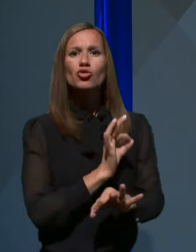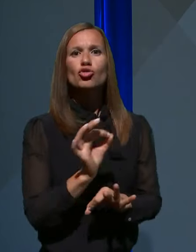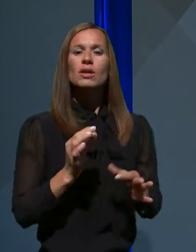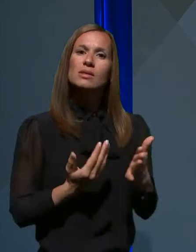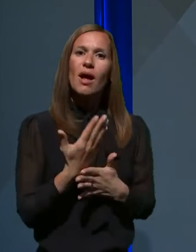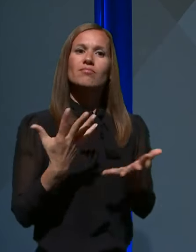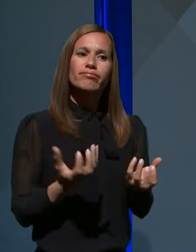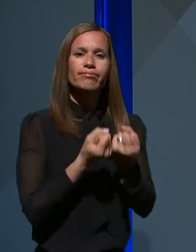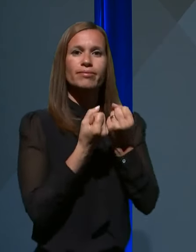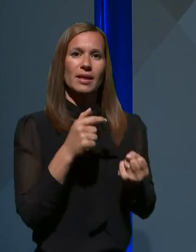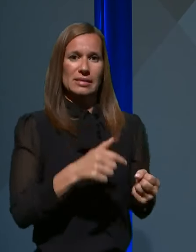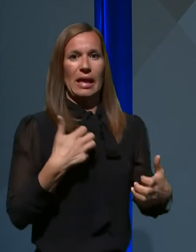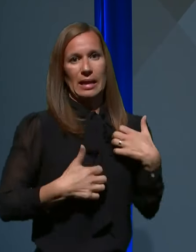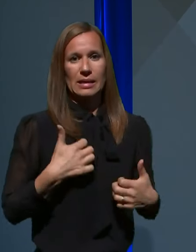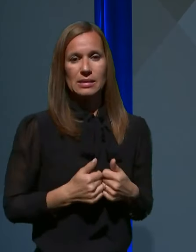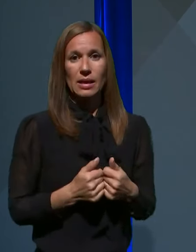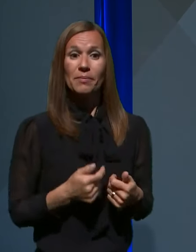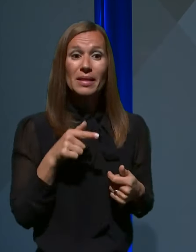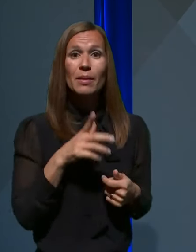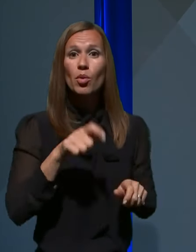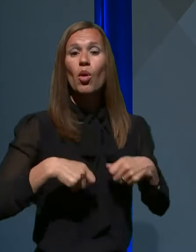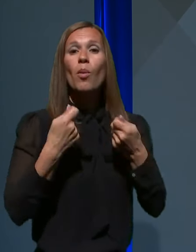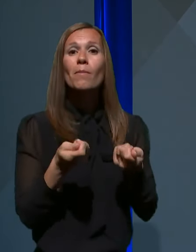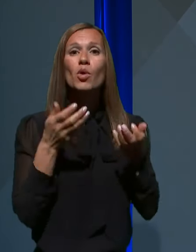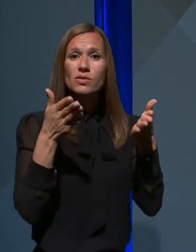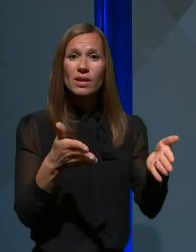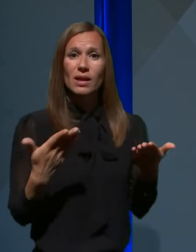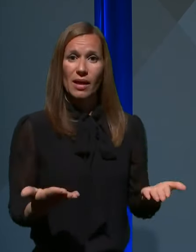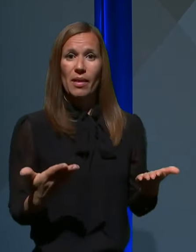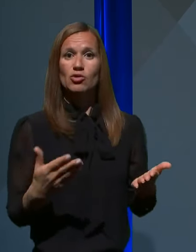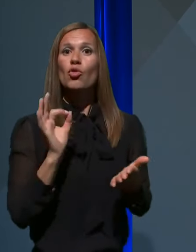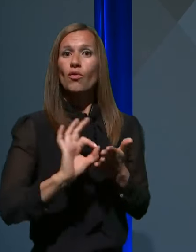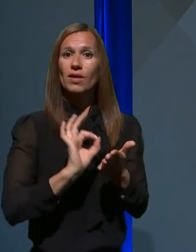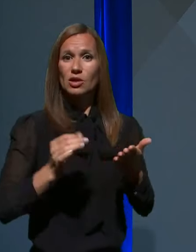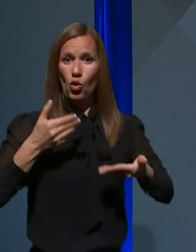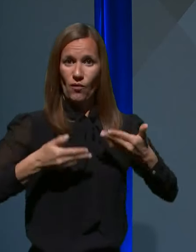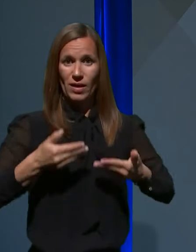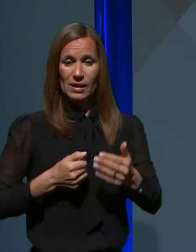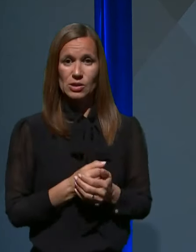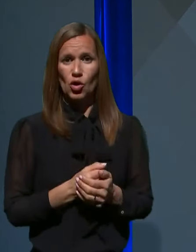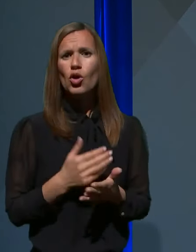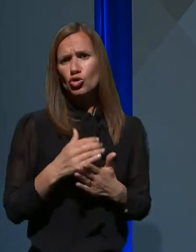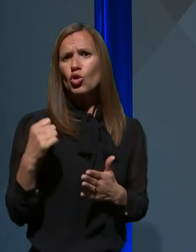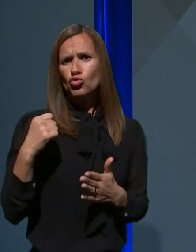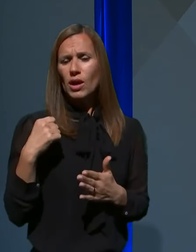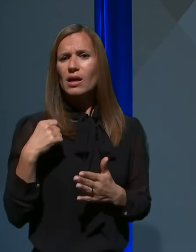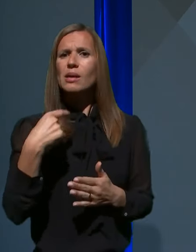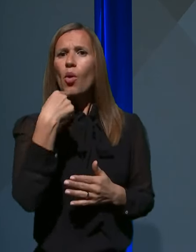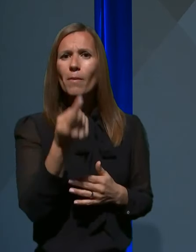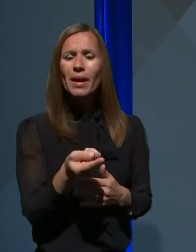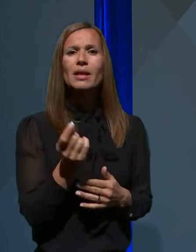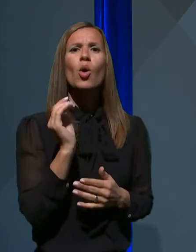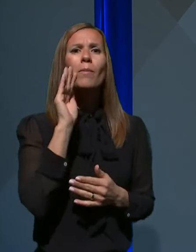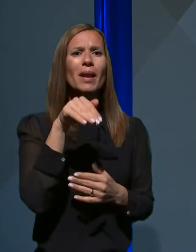Temu bomo posvetili današnjo novinarsko konferenco. Kot sem omenil že včeraj, prek naših vele poslaništev pozorno